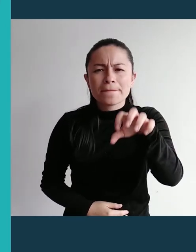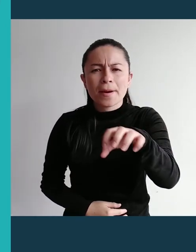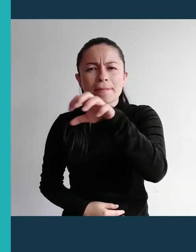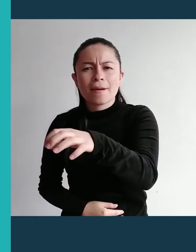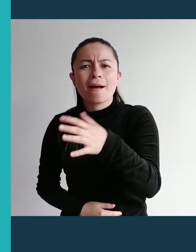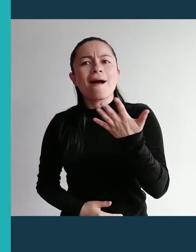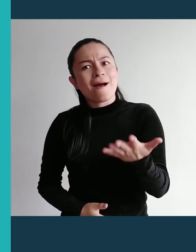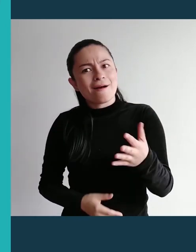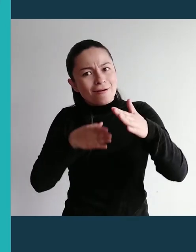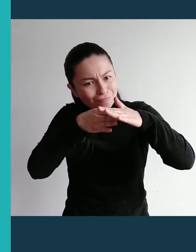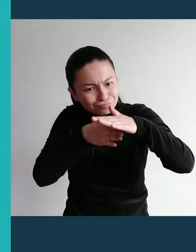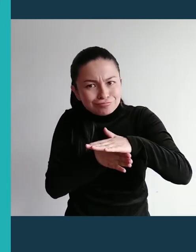universidades.